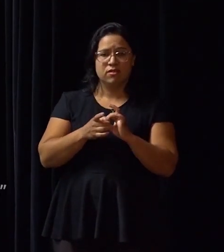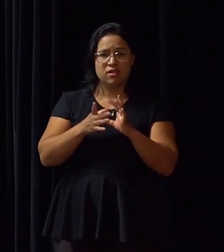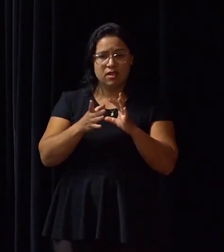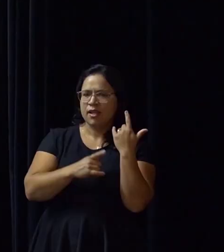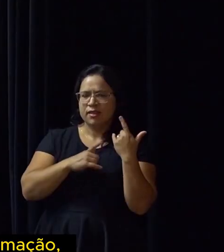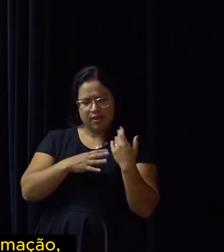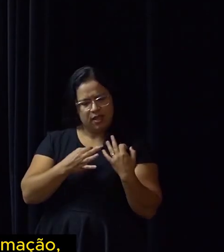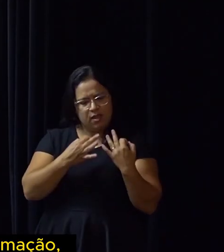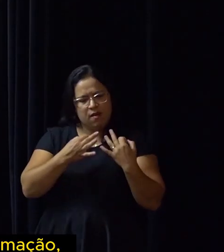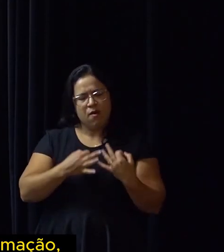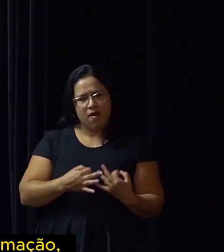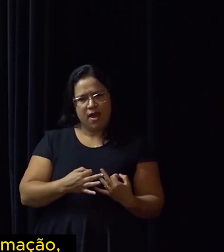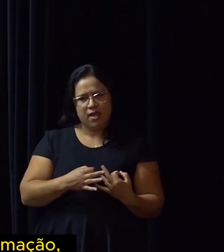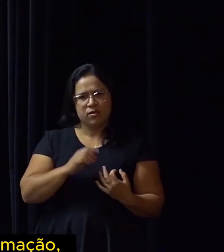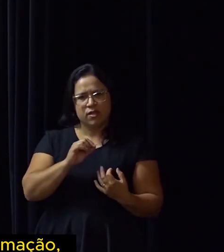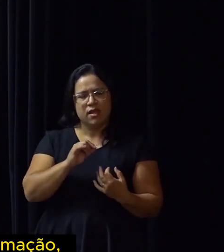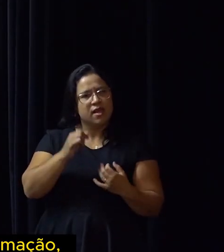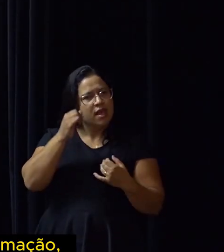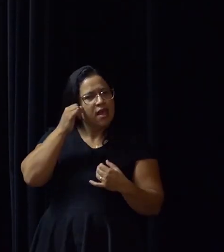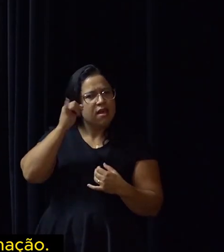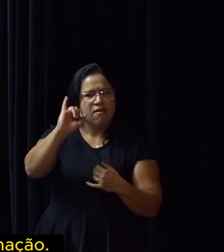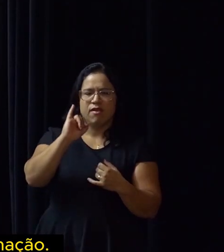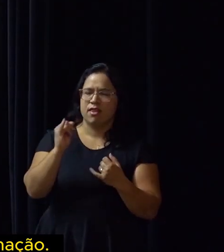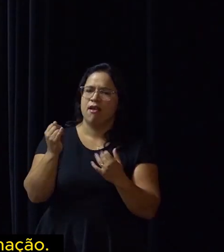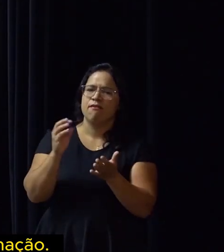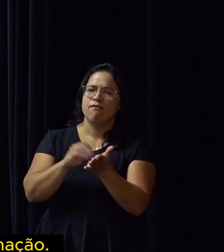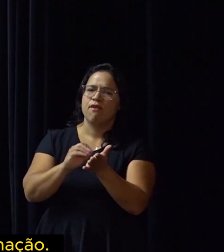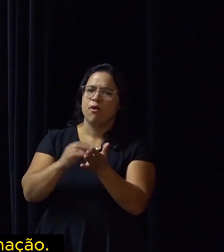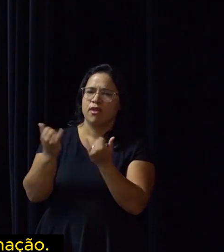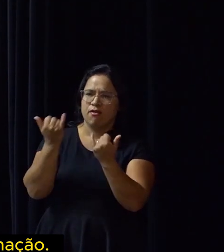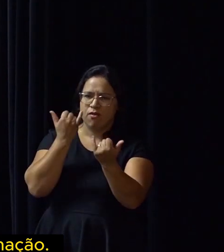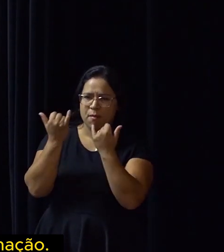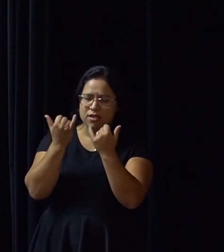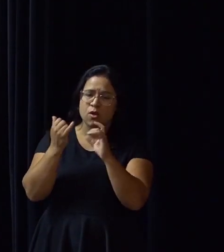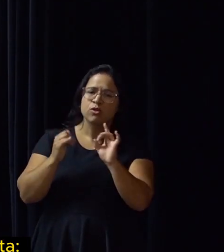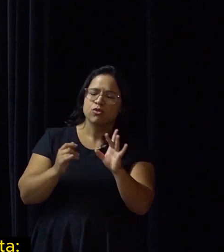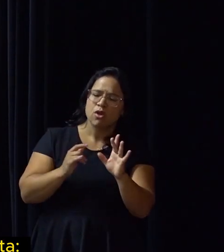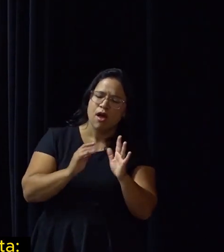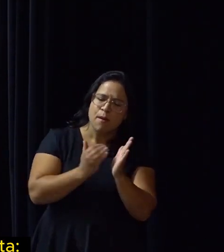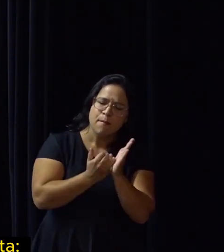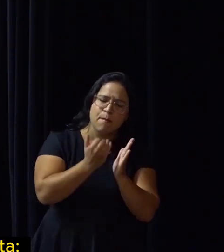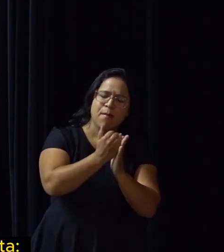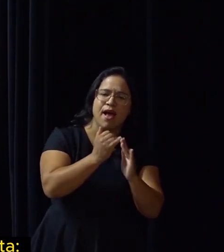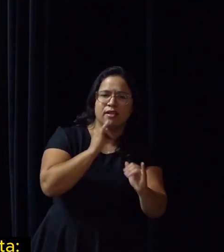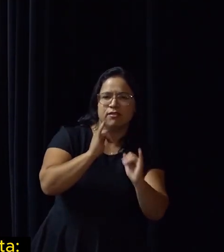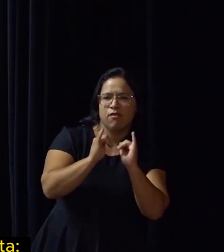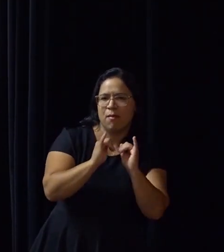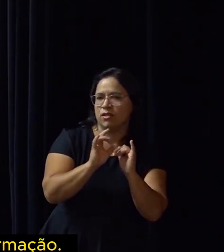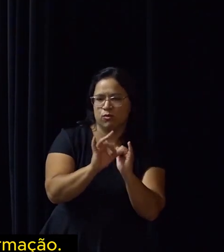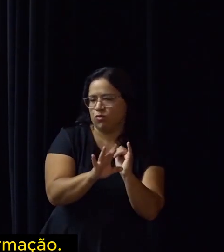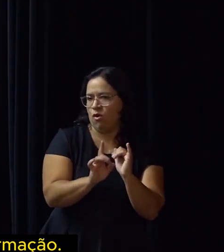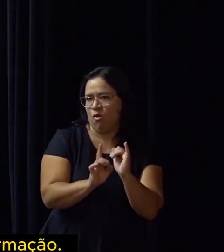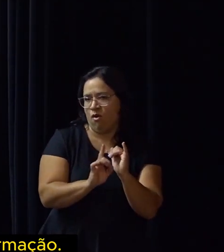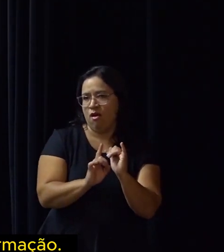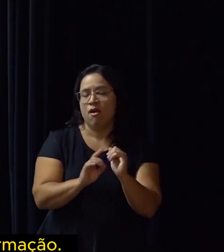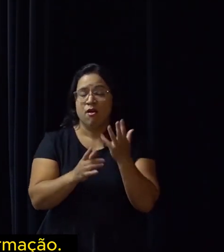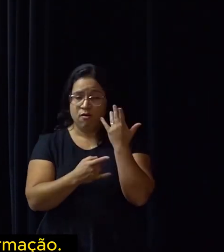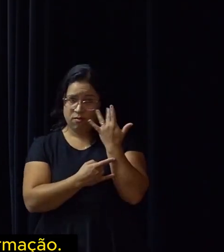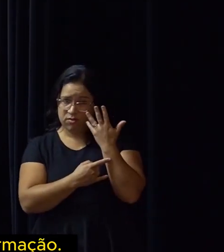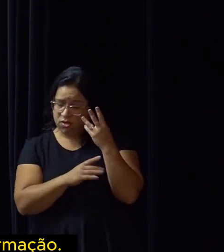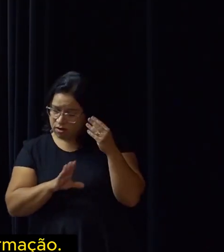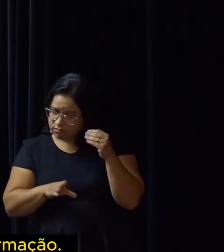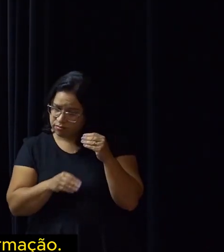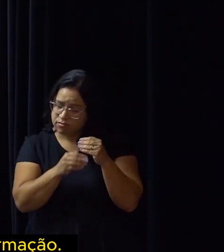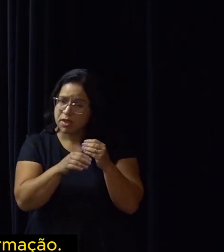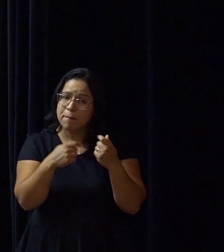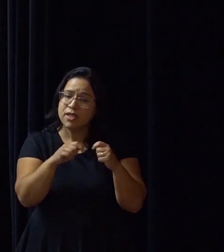No combate à desinformação, não basta mais informação. A UFMG acrescenta, precisamos de mais